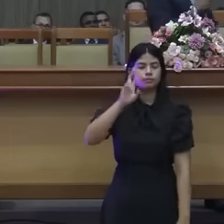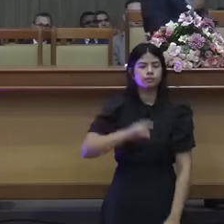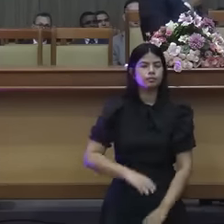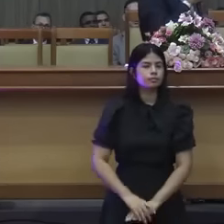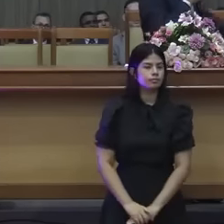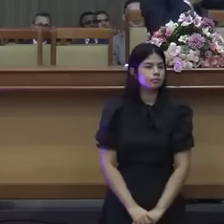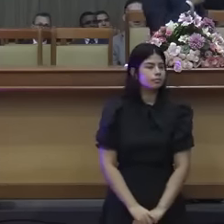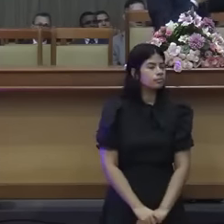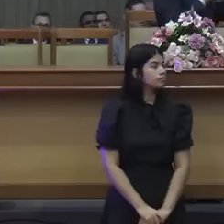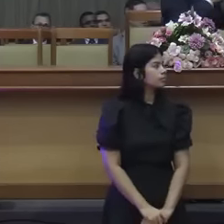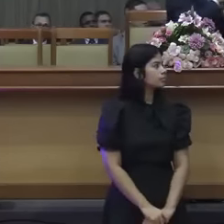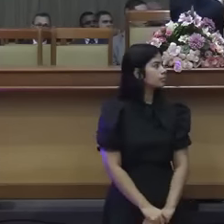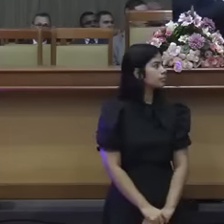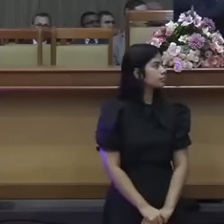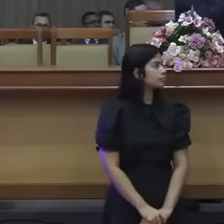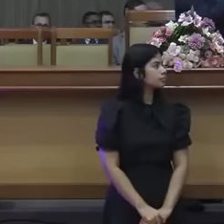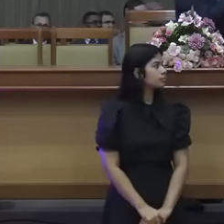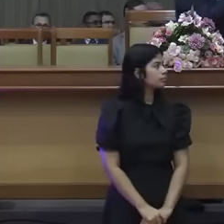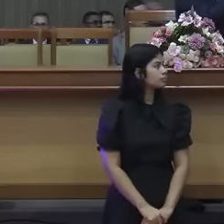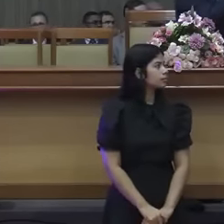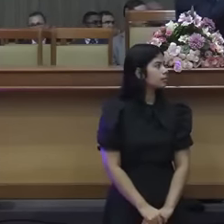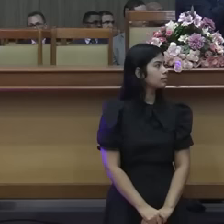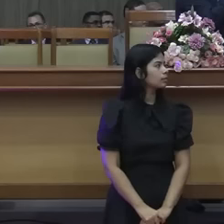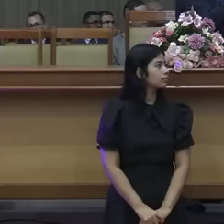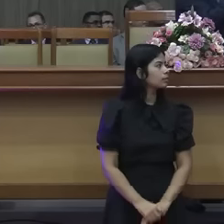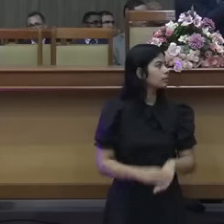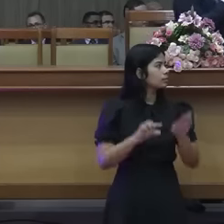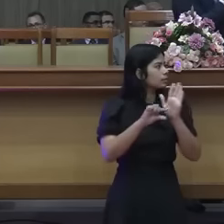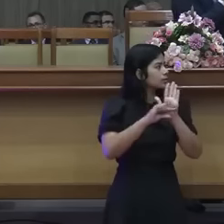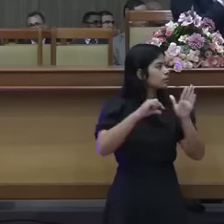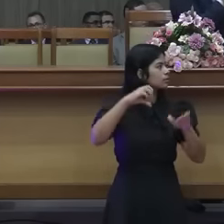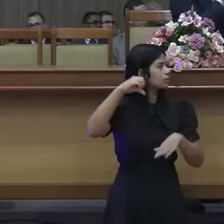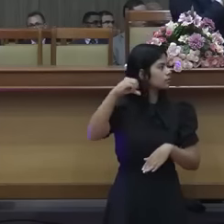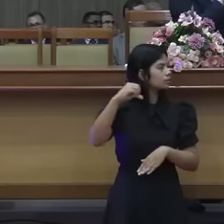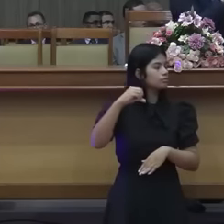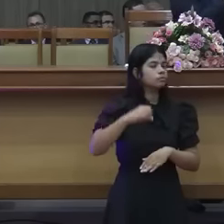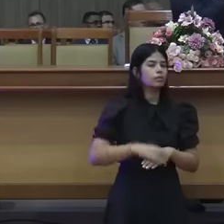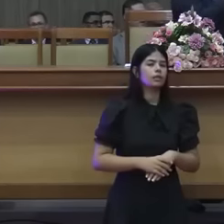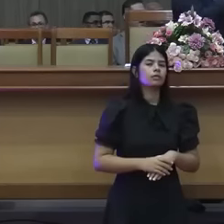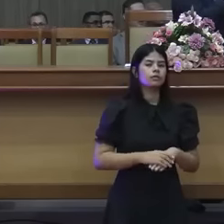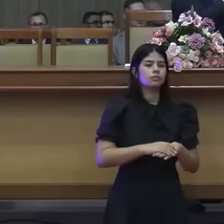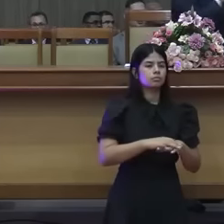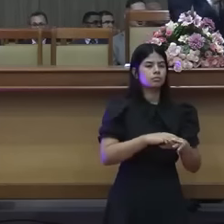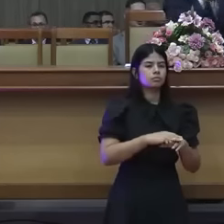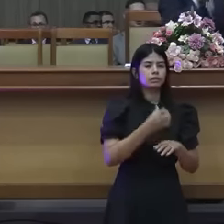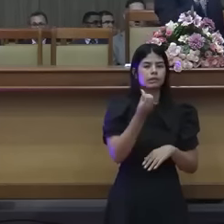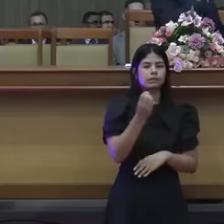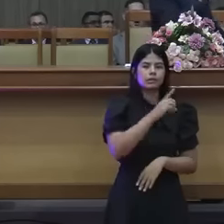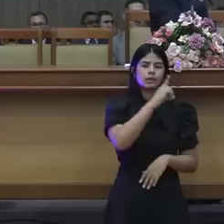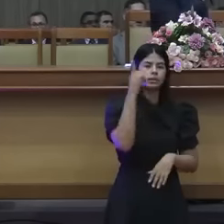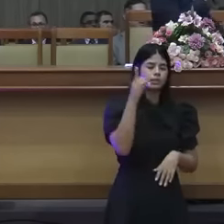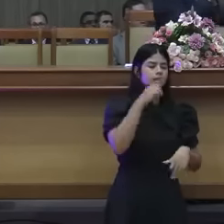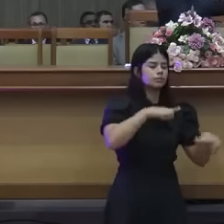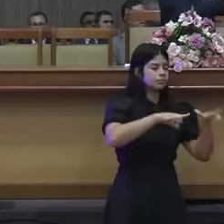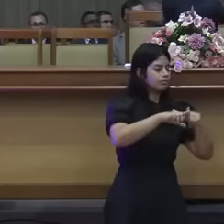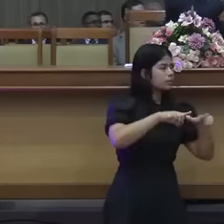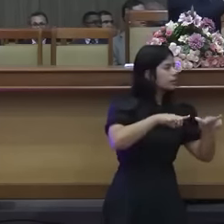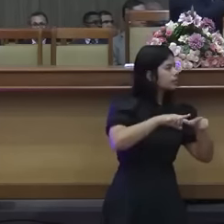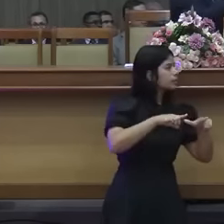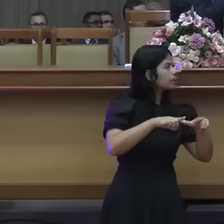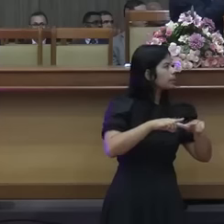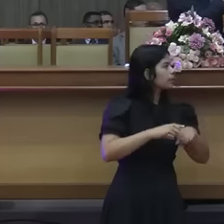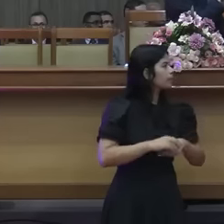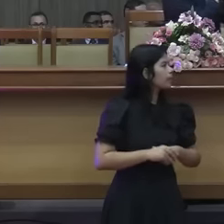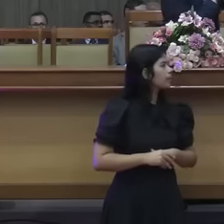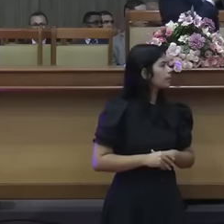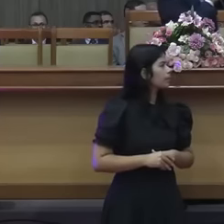Para o quê? Olha aí, leu o 9. 6 dias, 6 trabalharás e farás toda a tua. Vai lá, pode